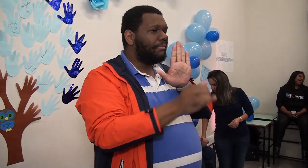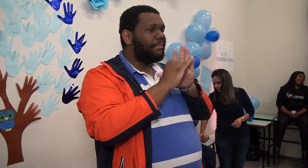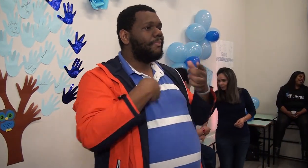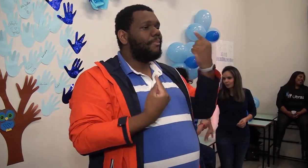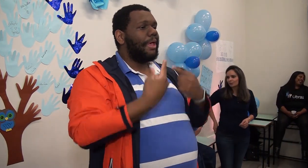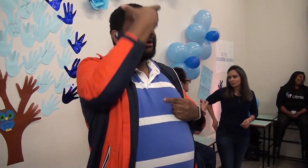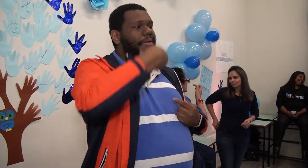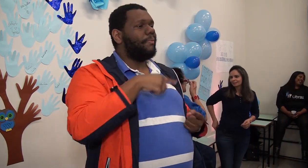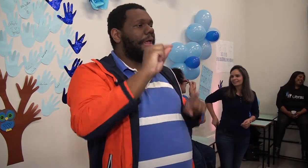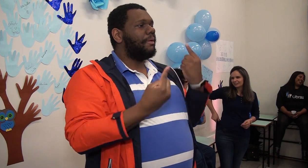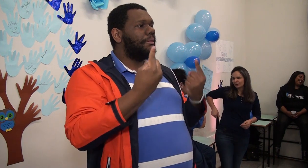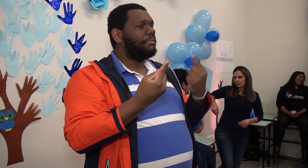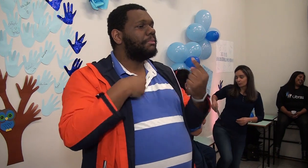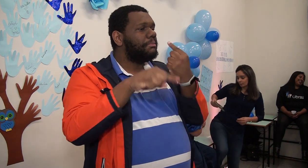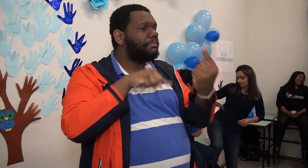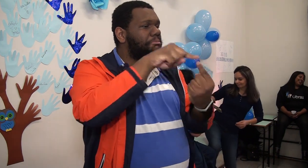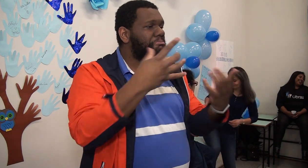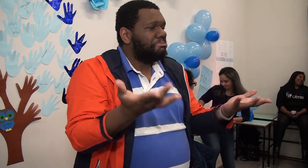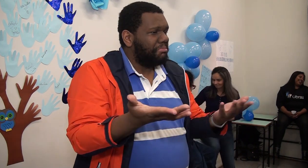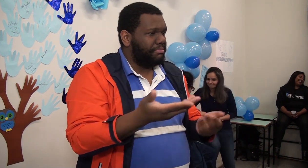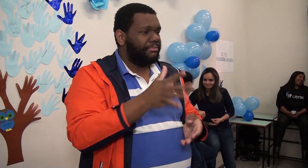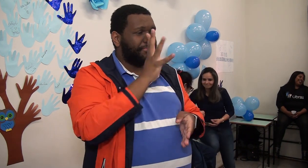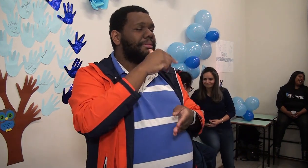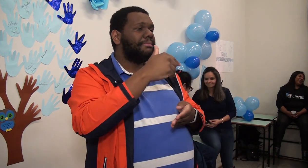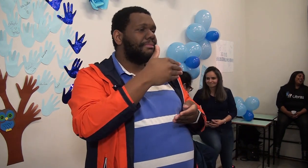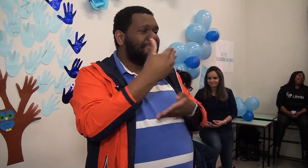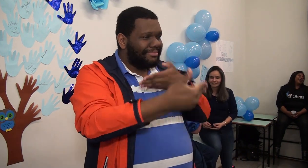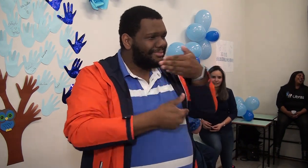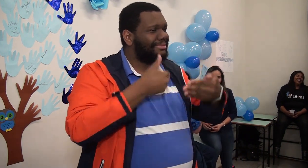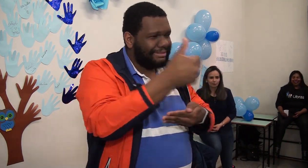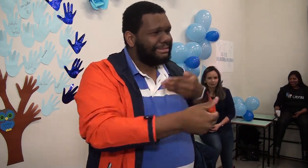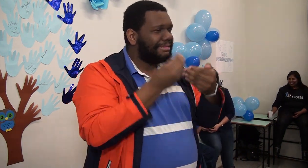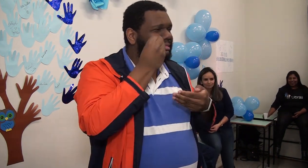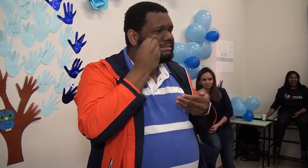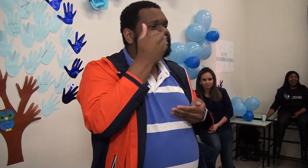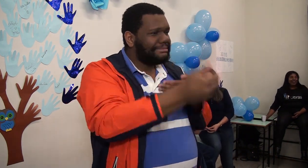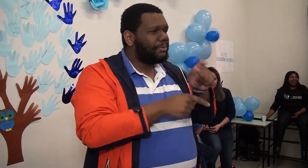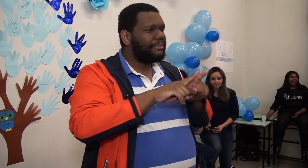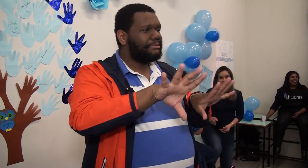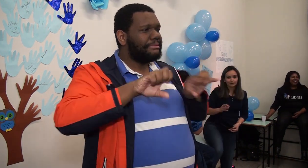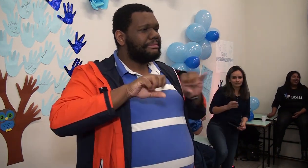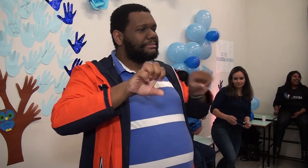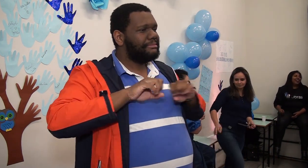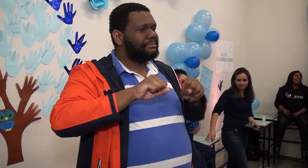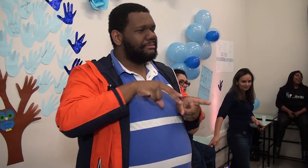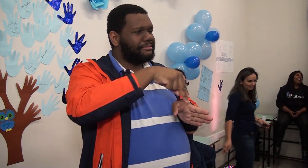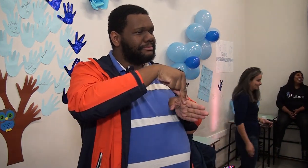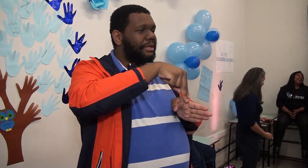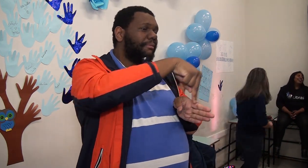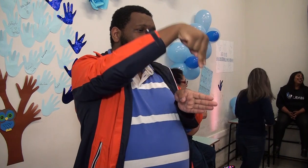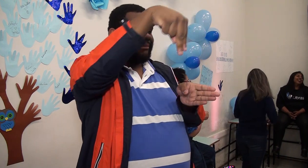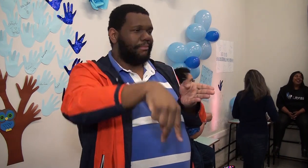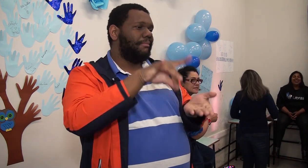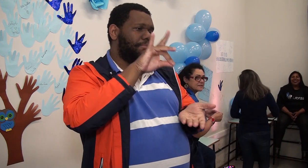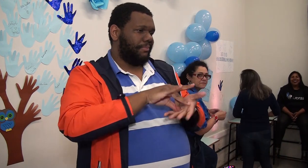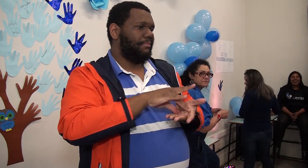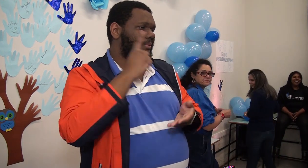qual seria o meu perfil de pessoa. Então, com o passar do tempo desenvolvendo a comunicação com os surdos, foi que eu definitivamente